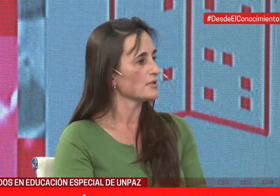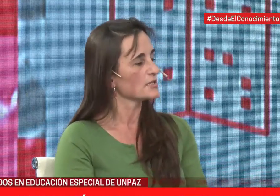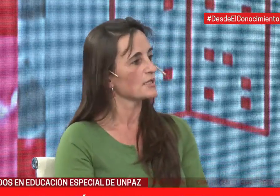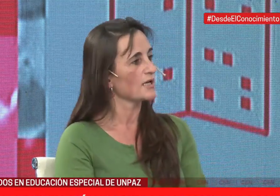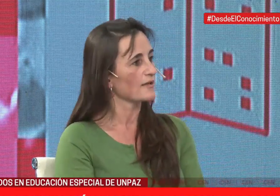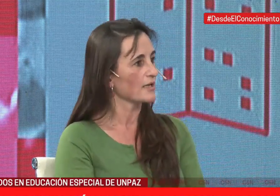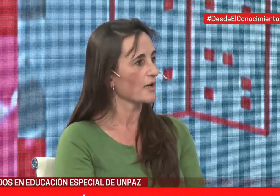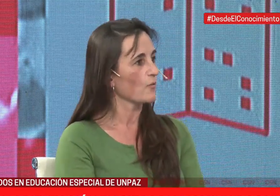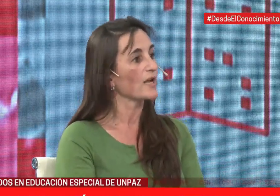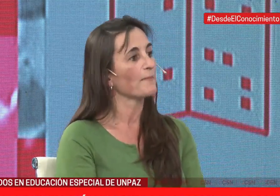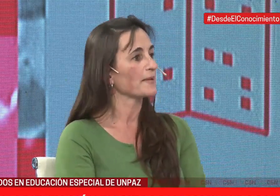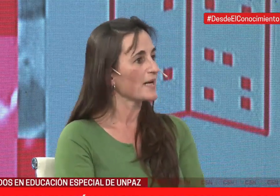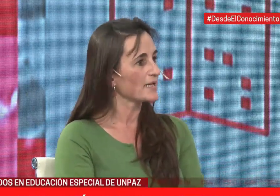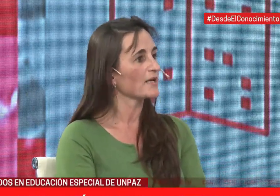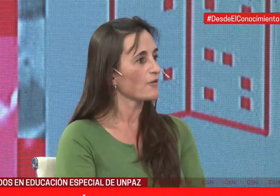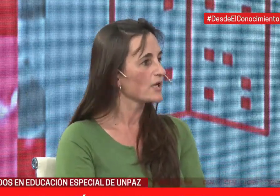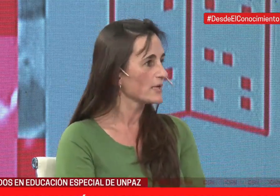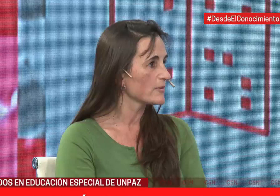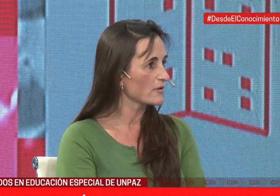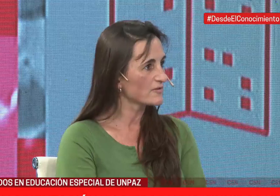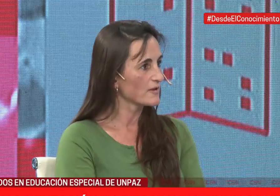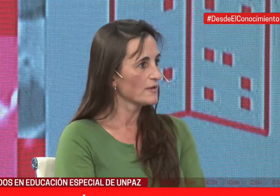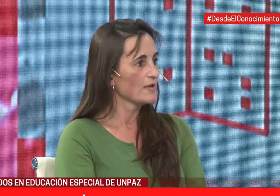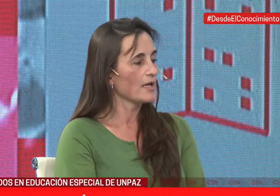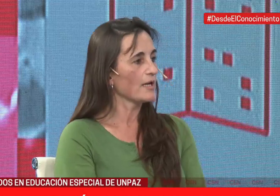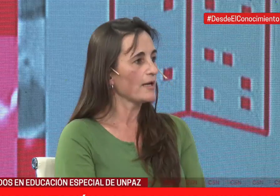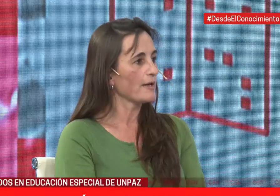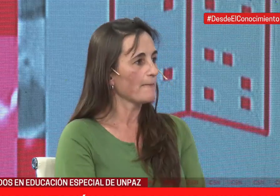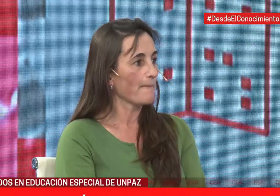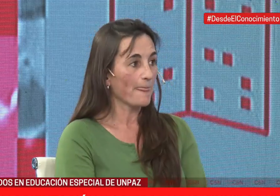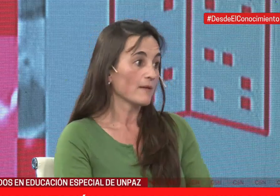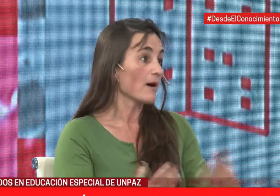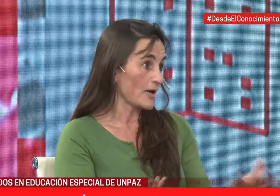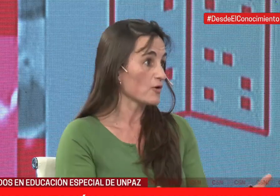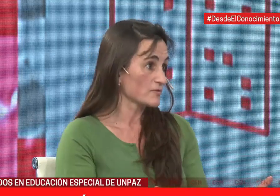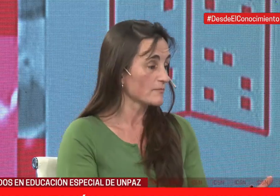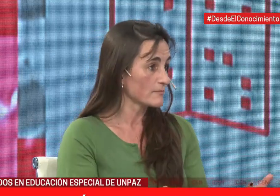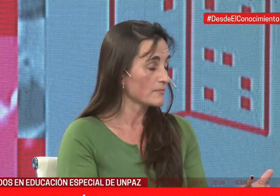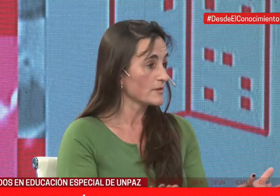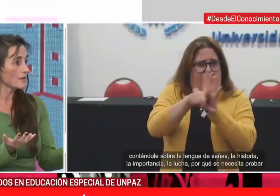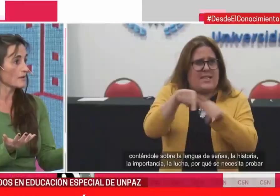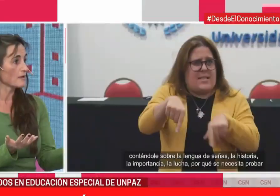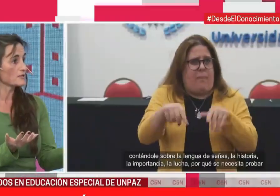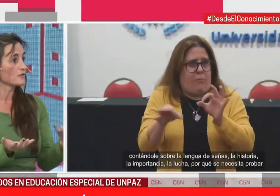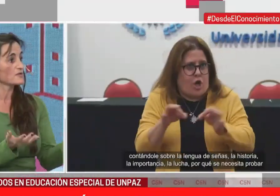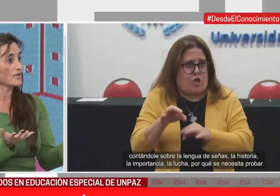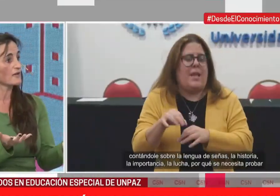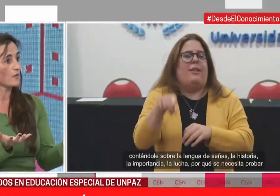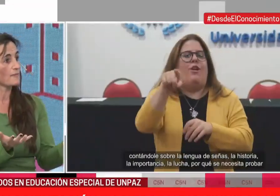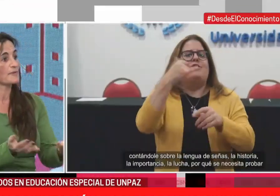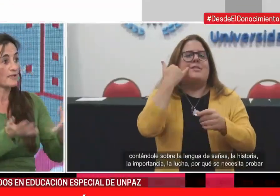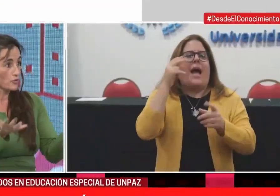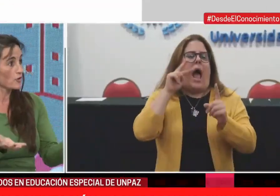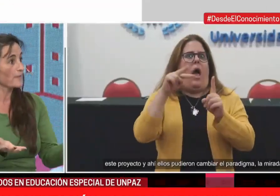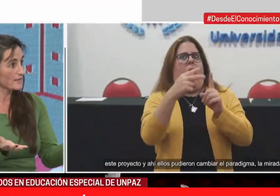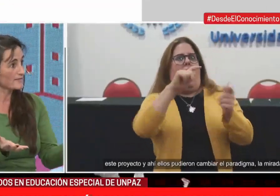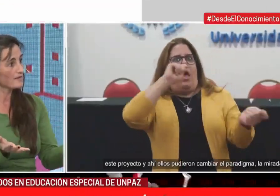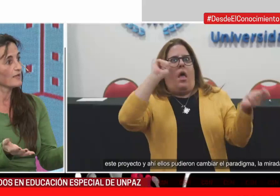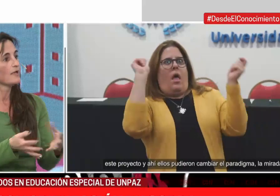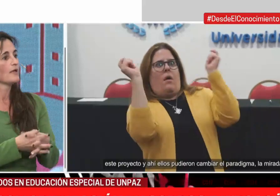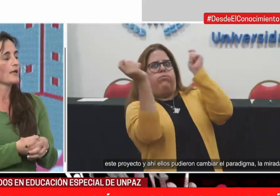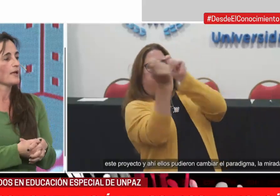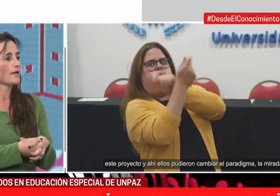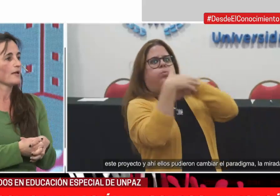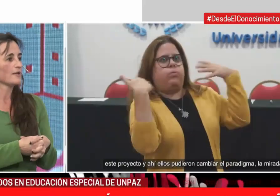y chica de escuela primaria dos libros, a los chicos y chicas de escuela primaria de todo el